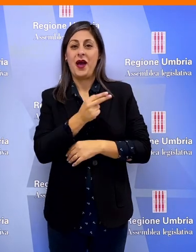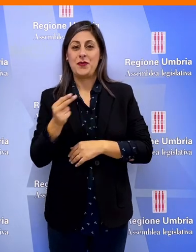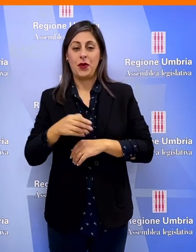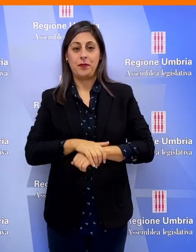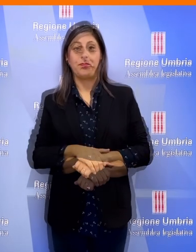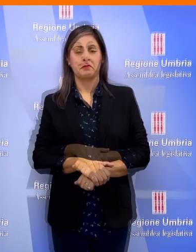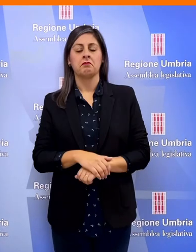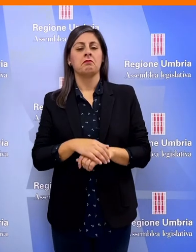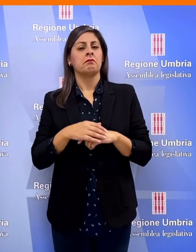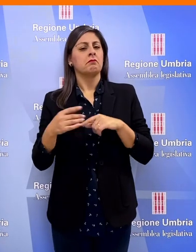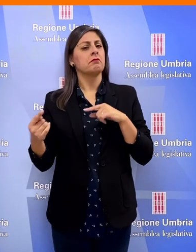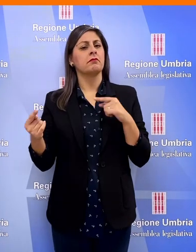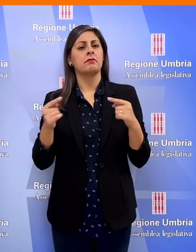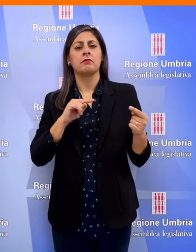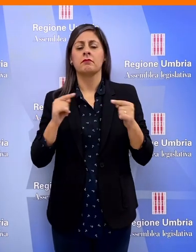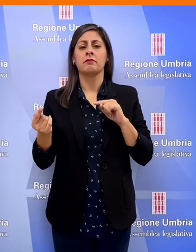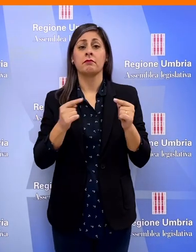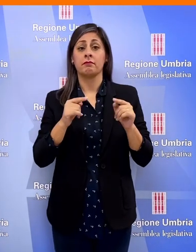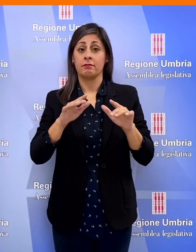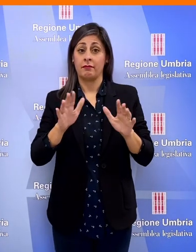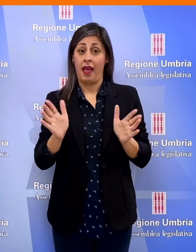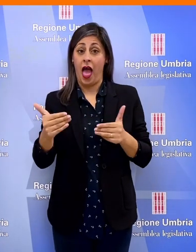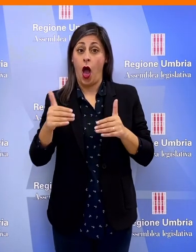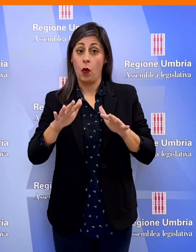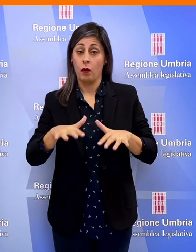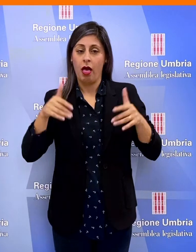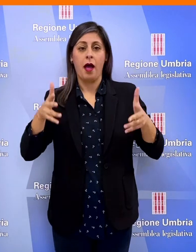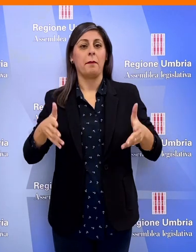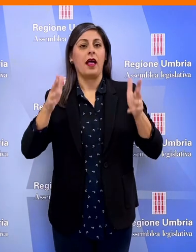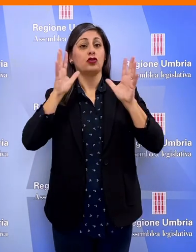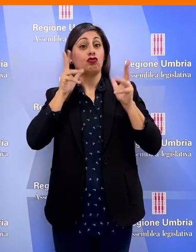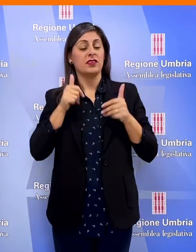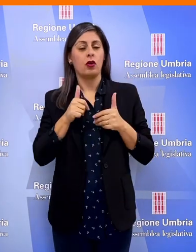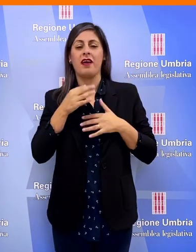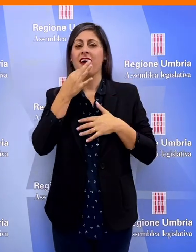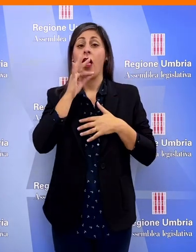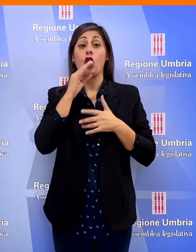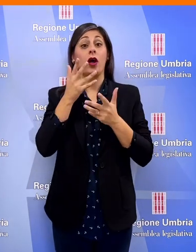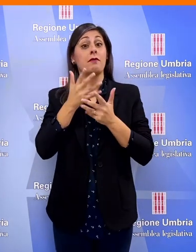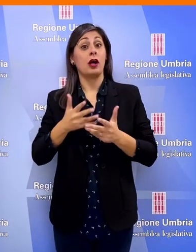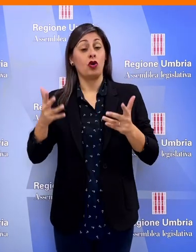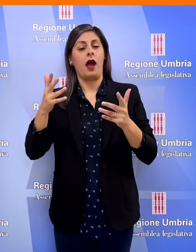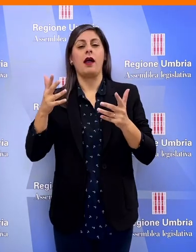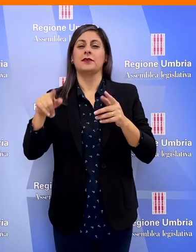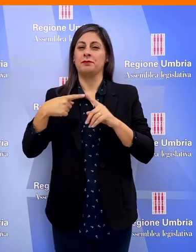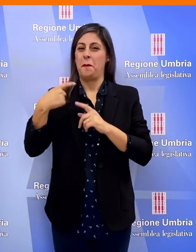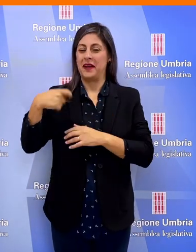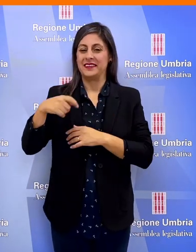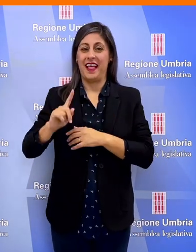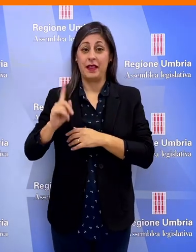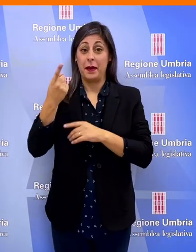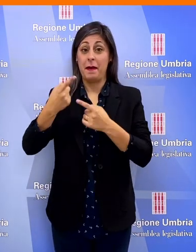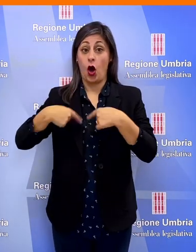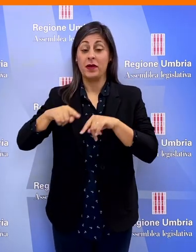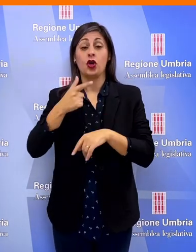di euro. Nel corso della discussione che si è tenuta nell'aula di Palazzo Cesaroni, il relatore di maggioranza e presidente